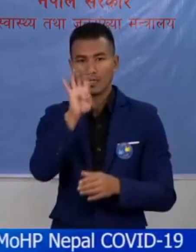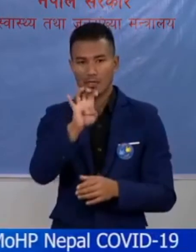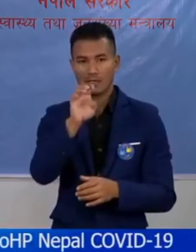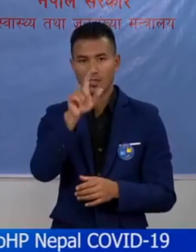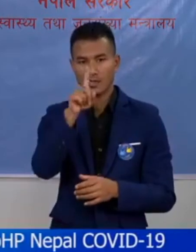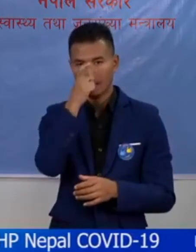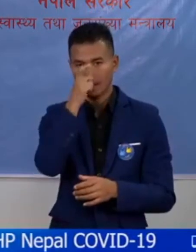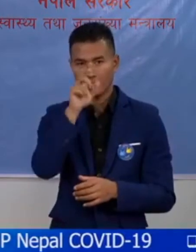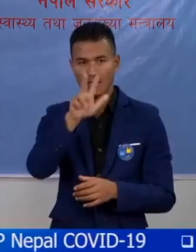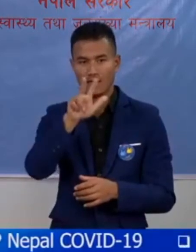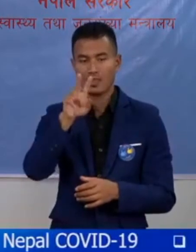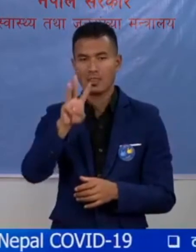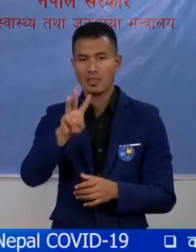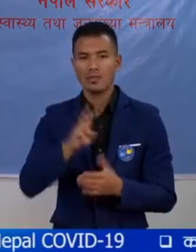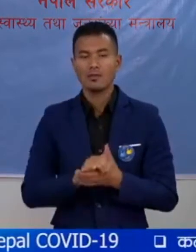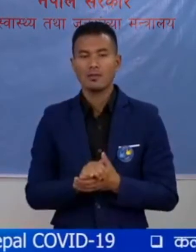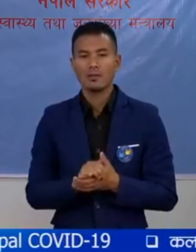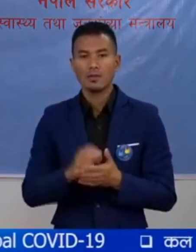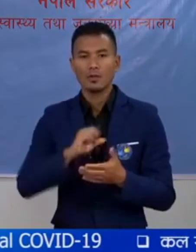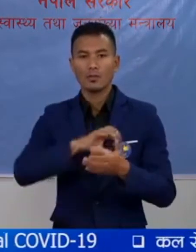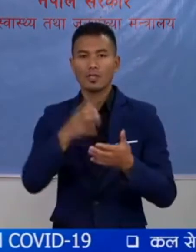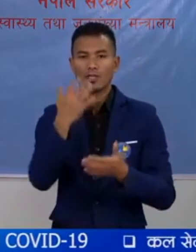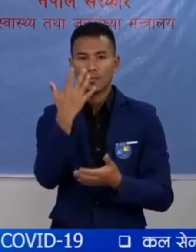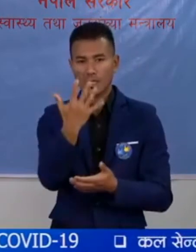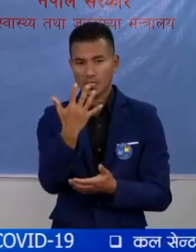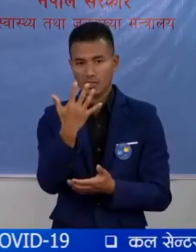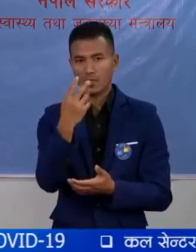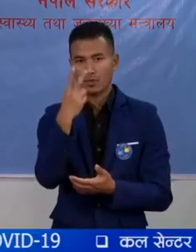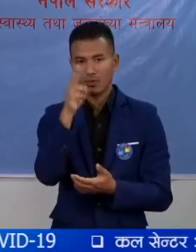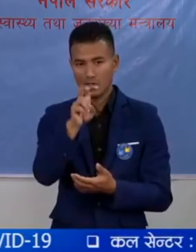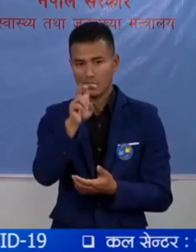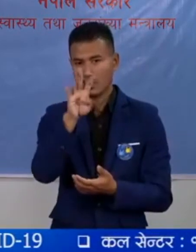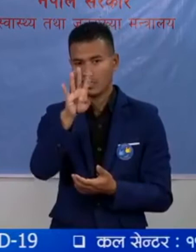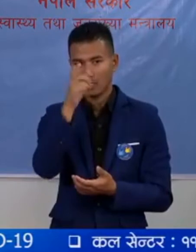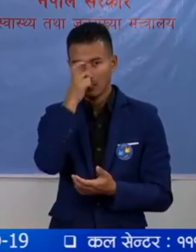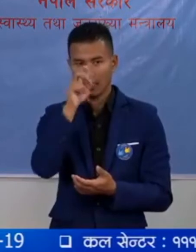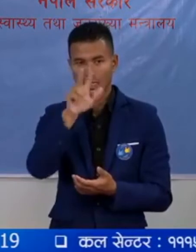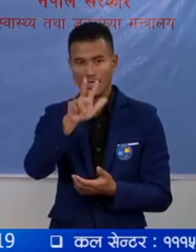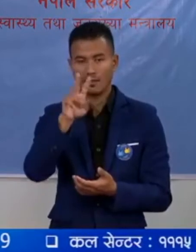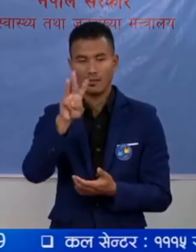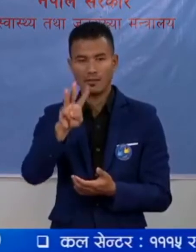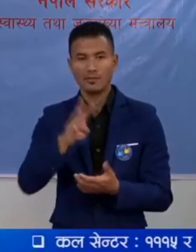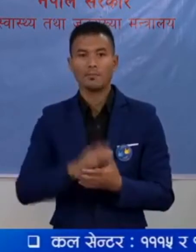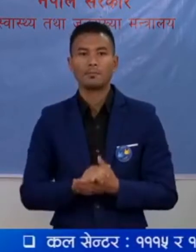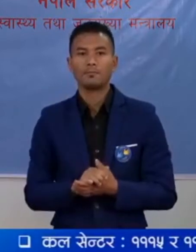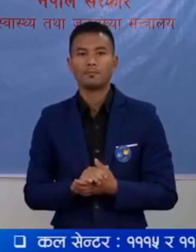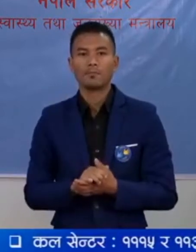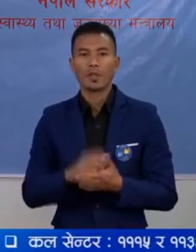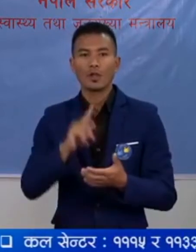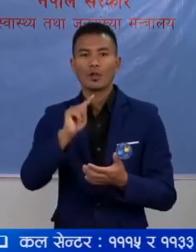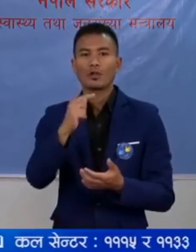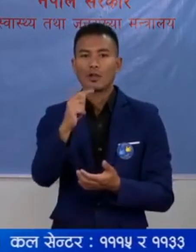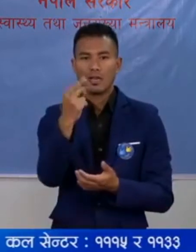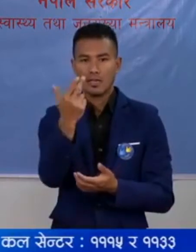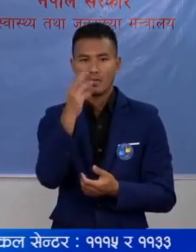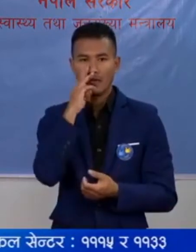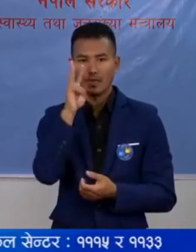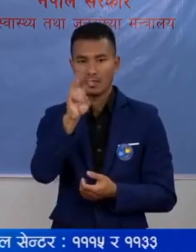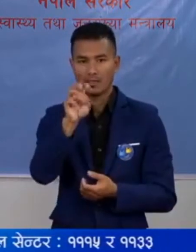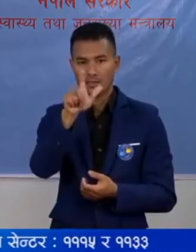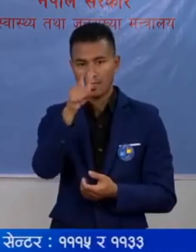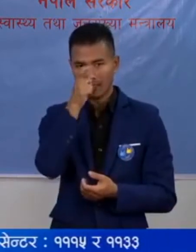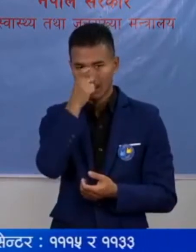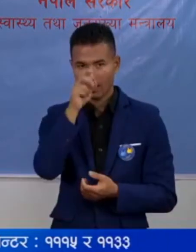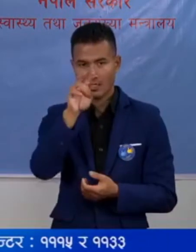,183 प्रदेश नमर पांच मा 2,480 करनाली प्रदेश मा 3